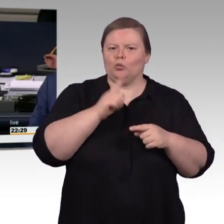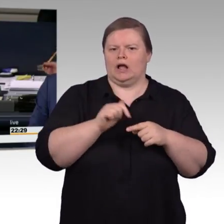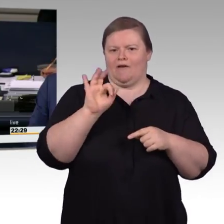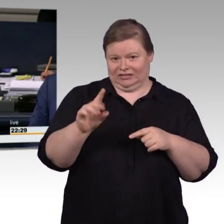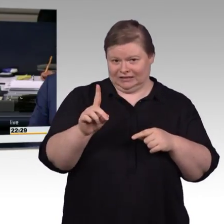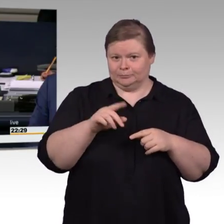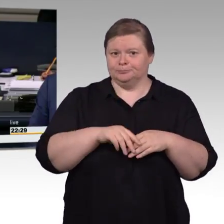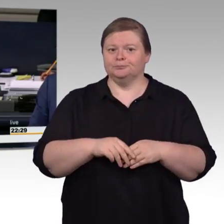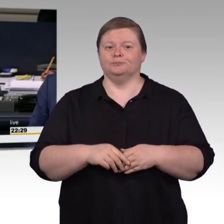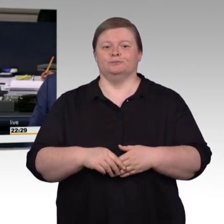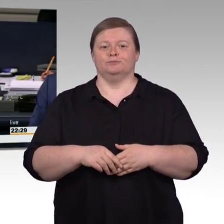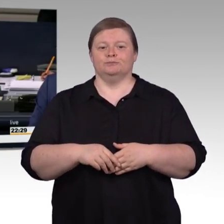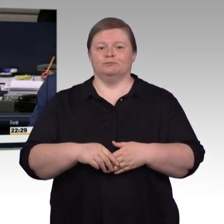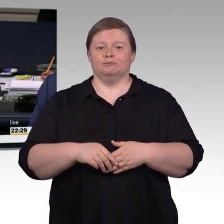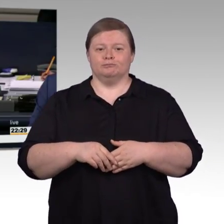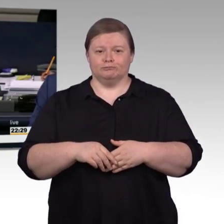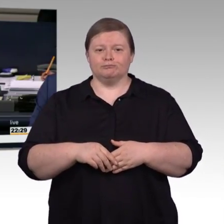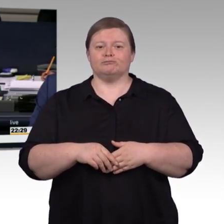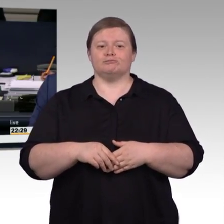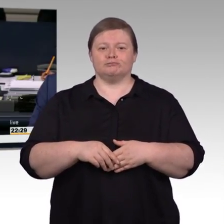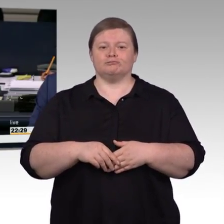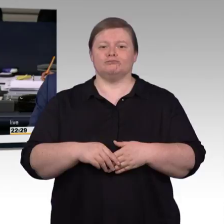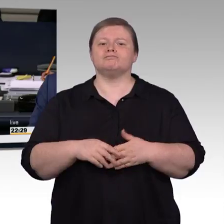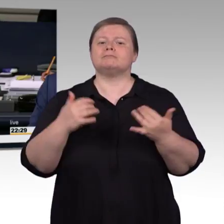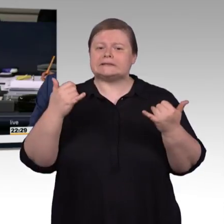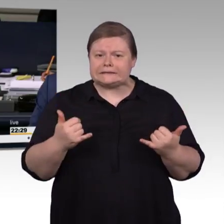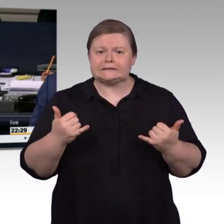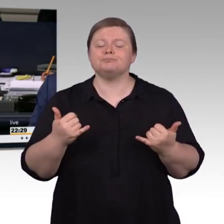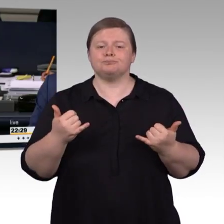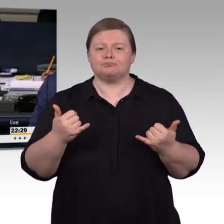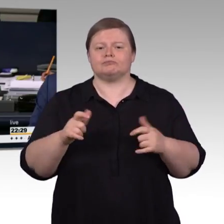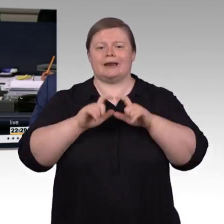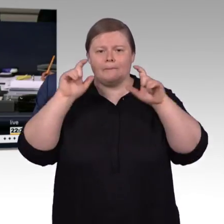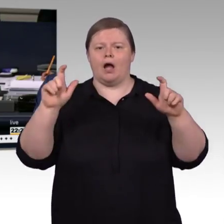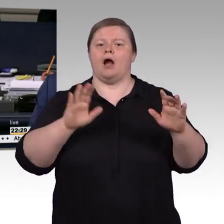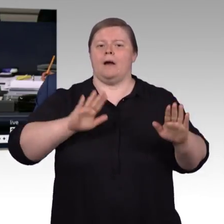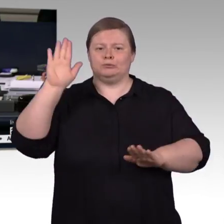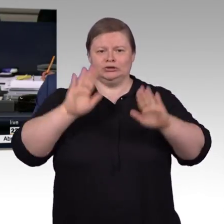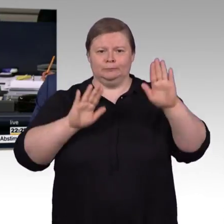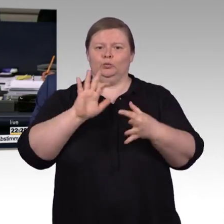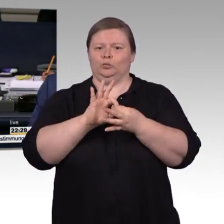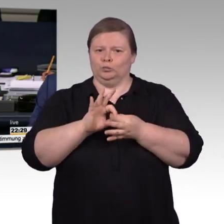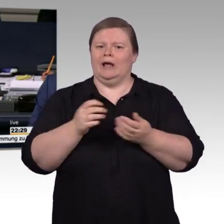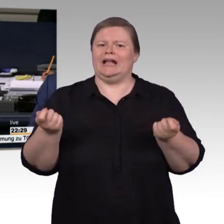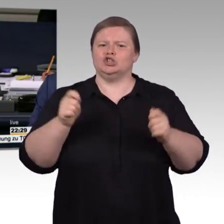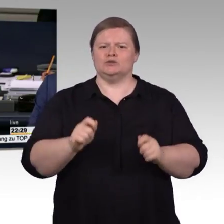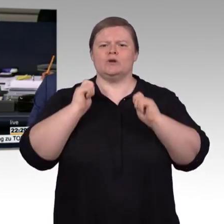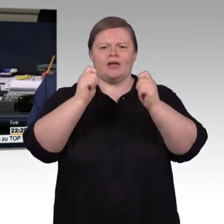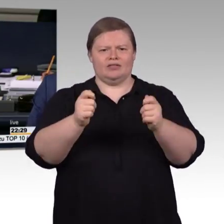kommen jetzt zur Abstimmung über den Entschließungsantrag der Fraktion Bündnis 90 die Grünen auf Drucksache 27